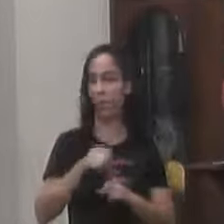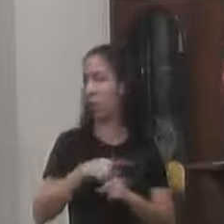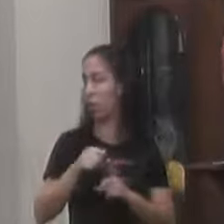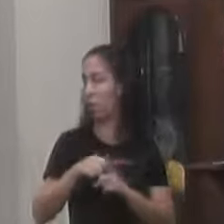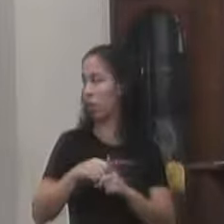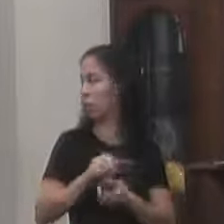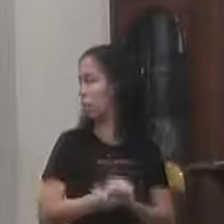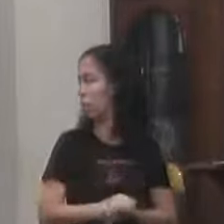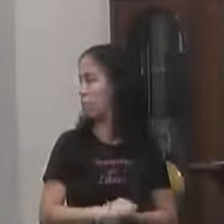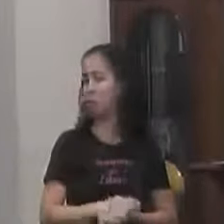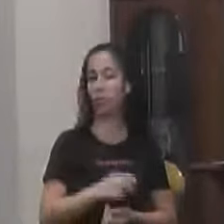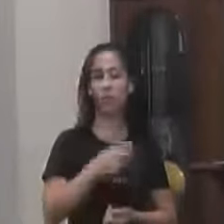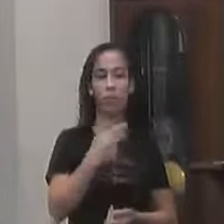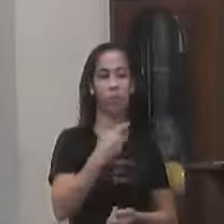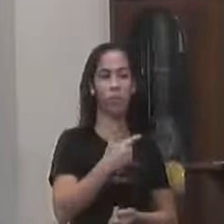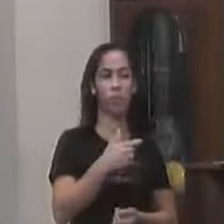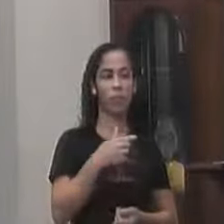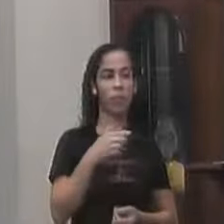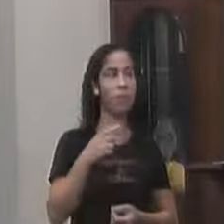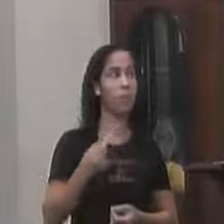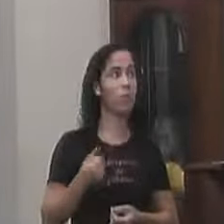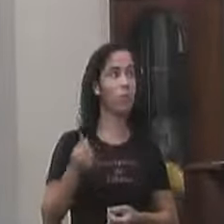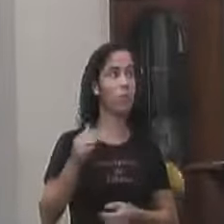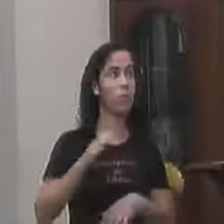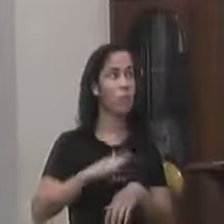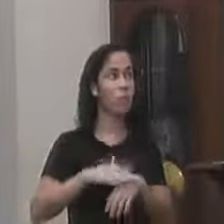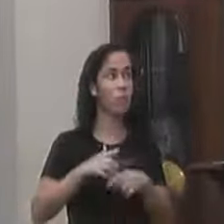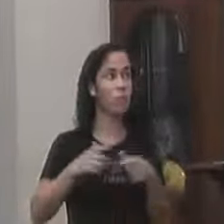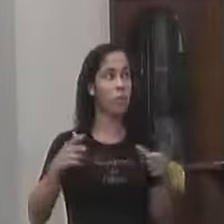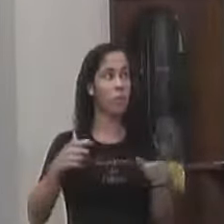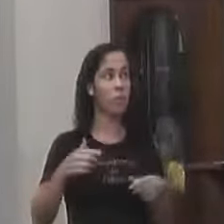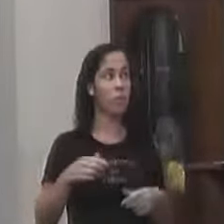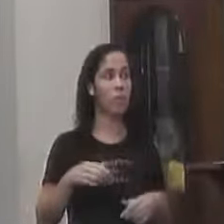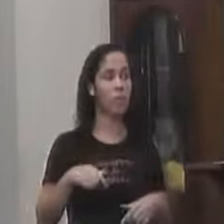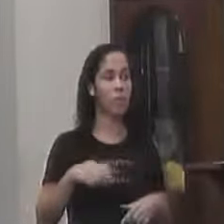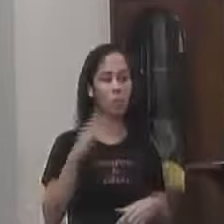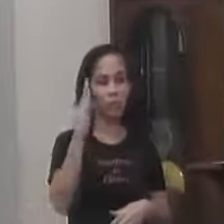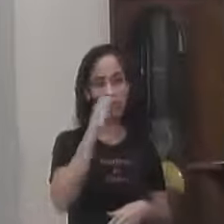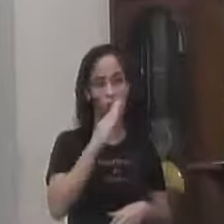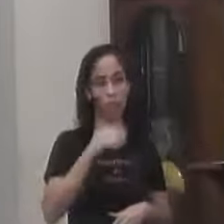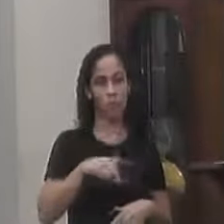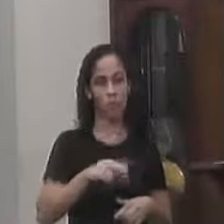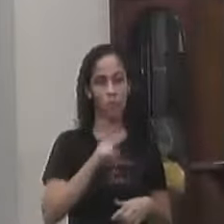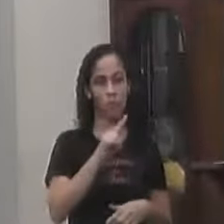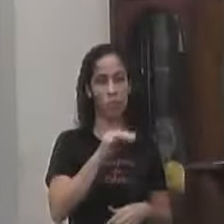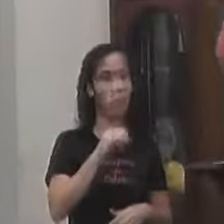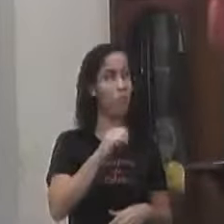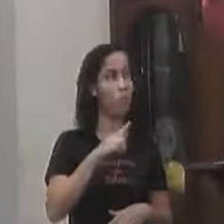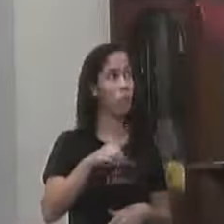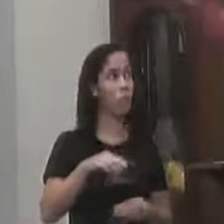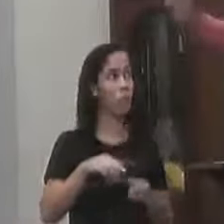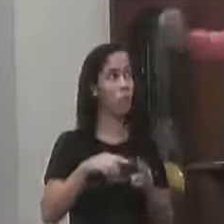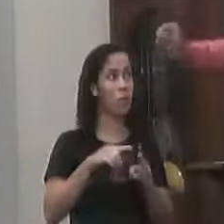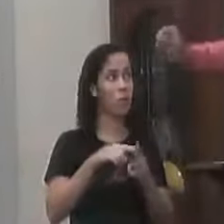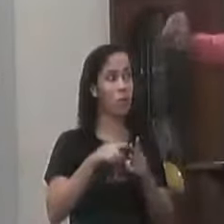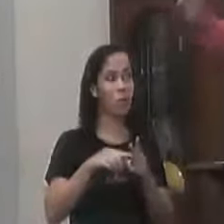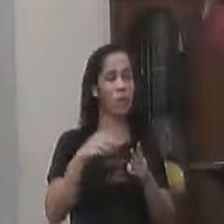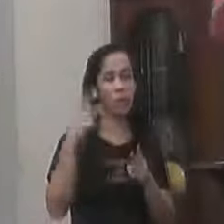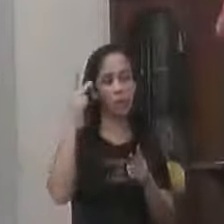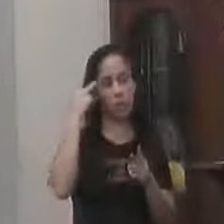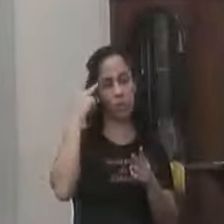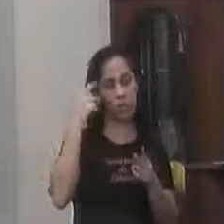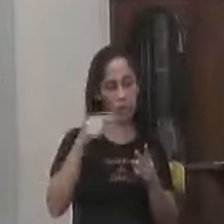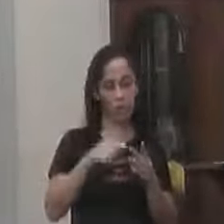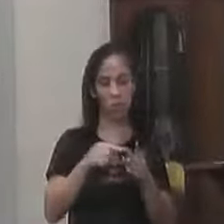É a segunda Maior arrecadação Do Brasil Da útil Terceira Ela só perde Para São Paulo